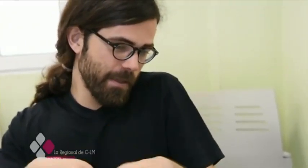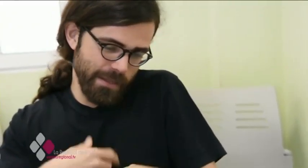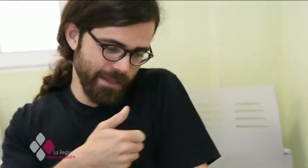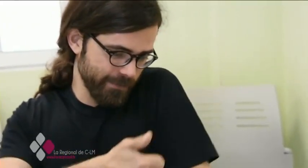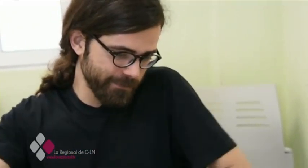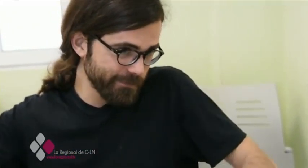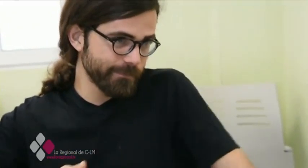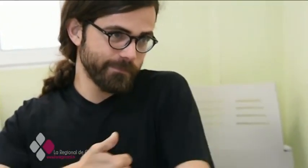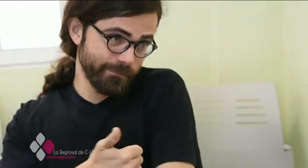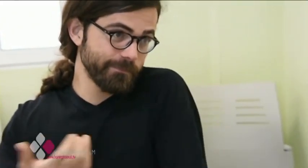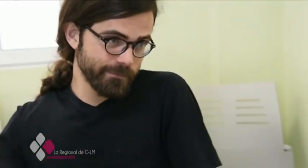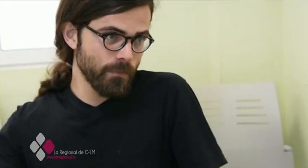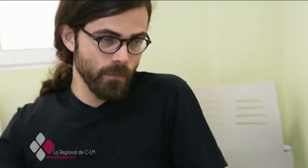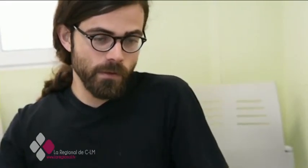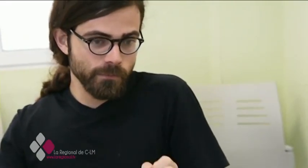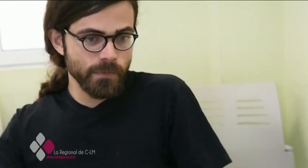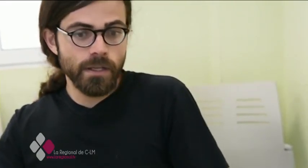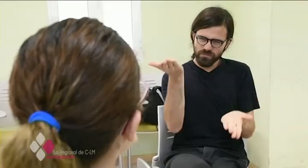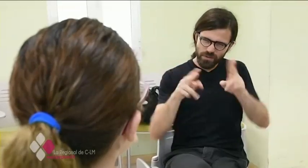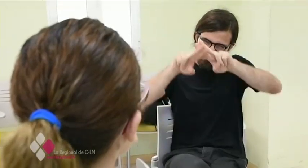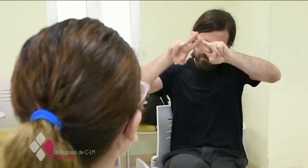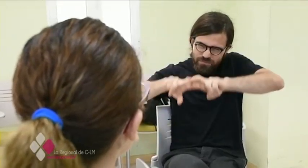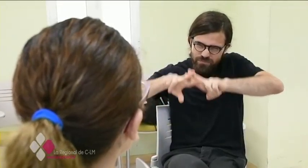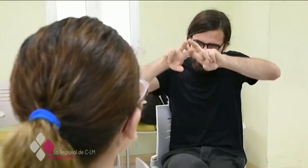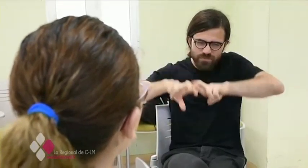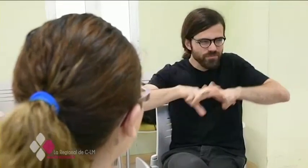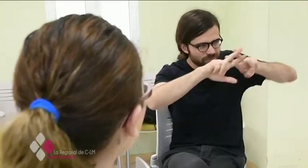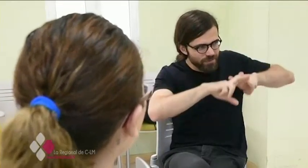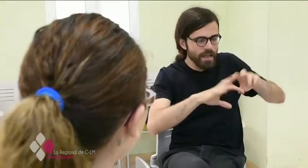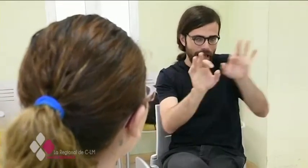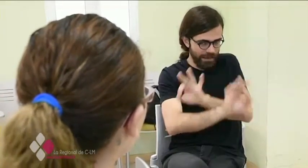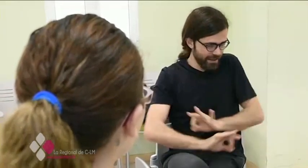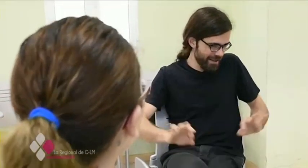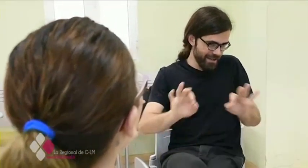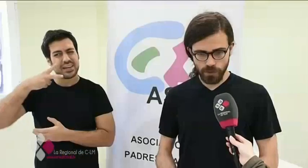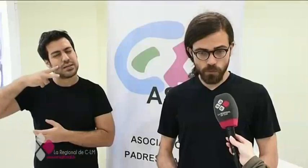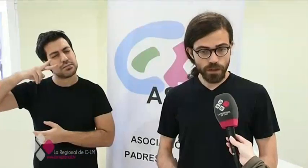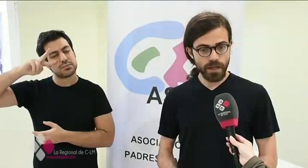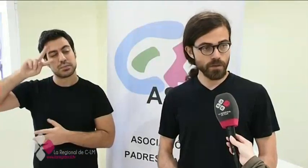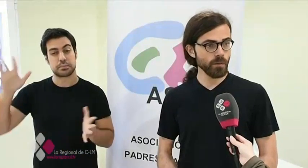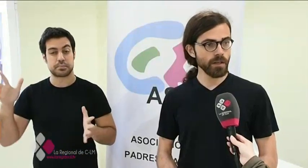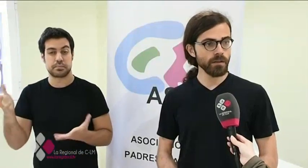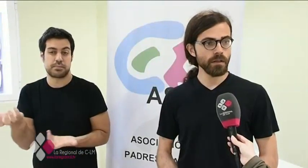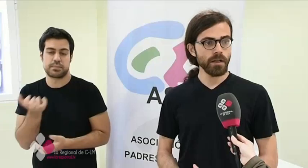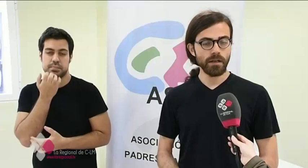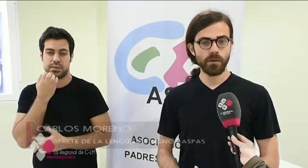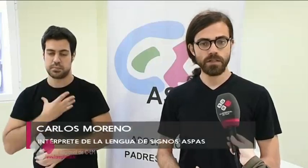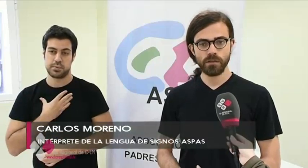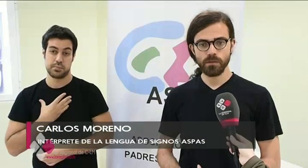servicio de enlace que no sería necesario si la lengua de signos fuera una asignatura más en las escuelas. En Murcia el año que viene la lengua de signos